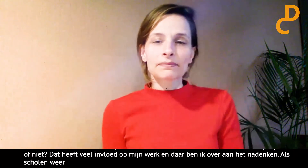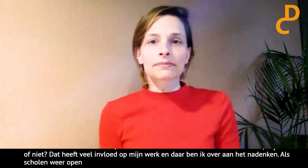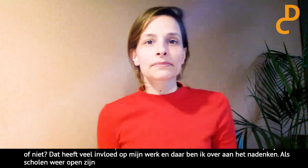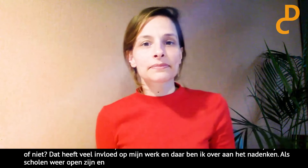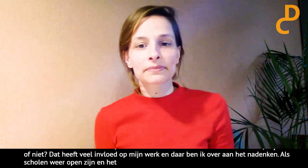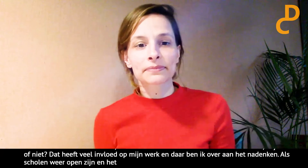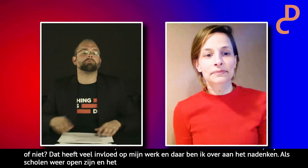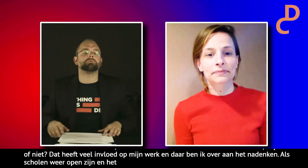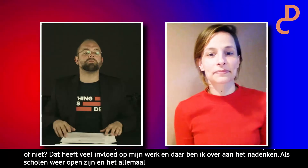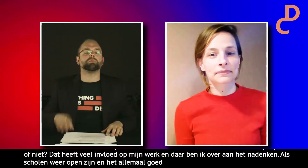ja, dat twijfel ik denk ik niet.